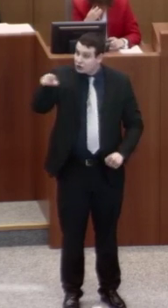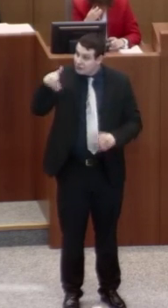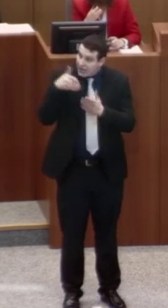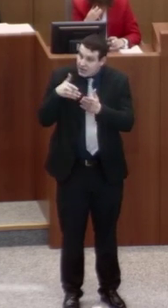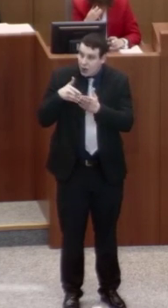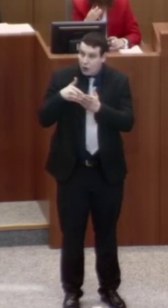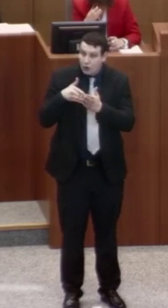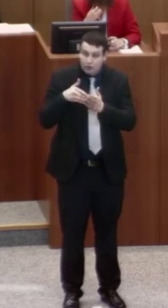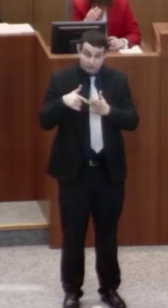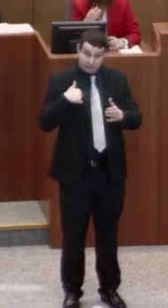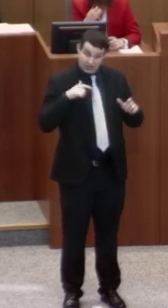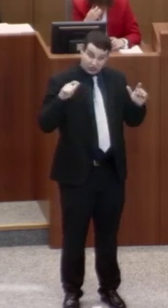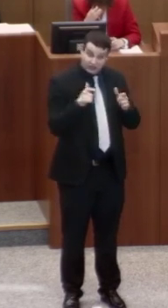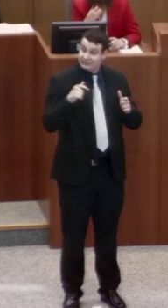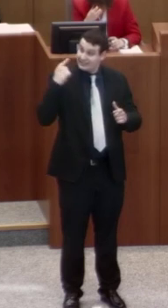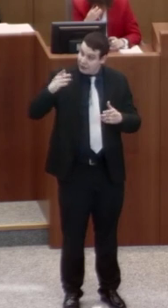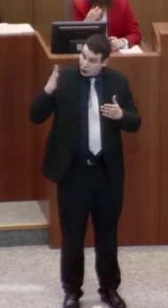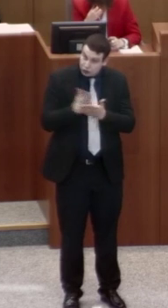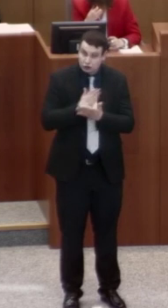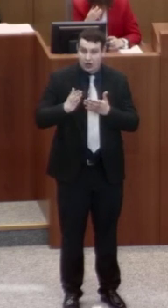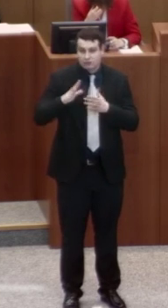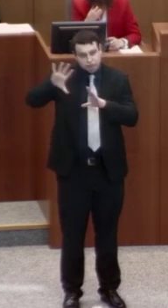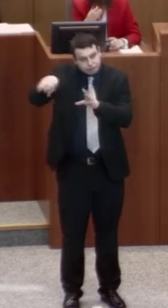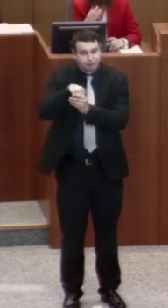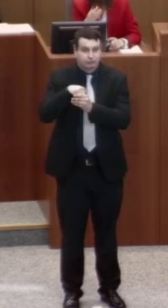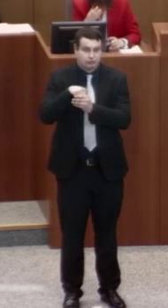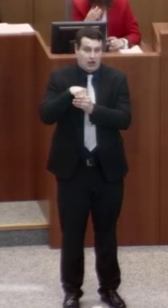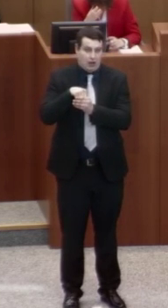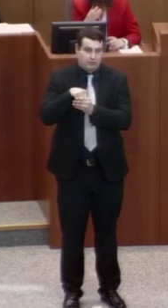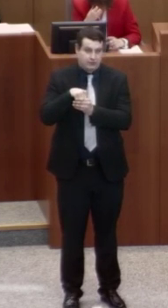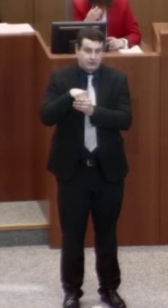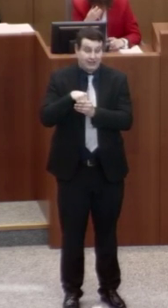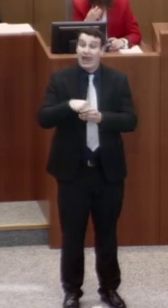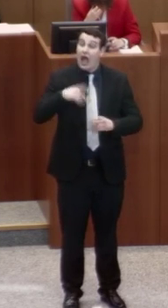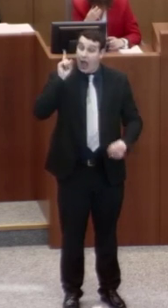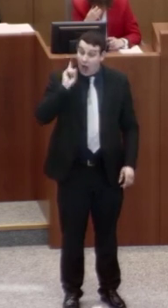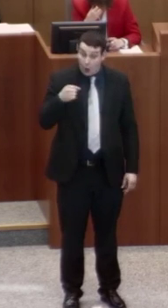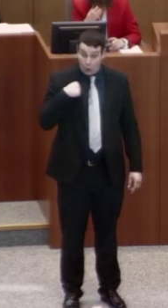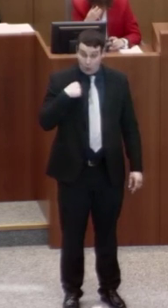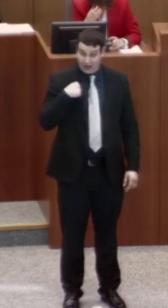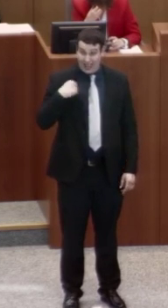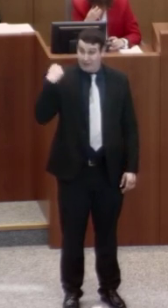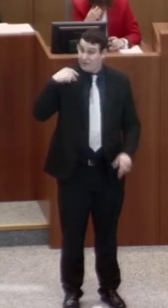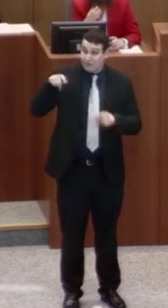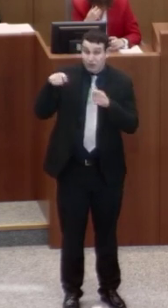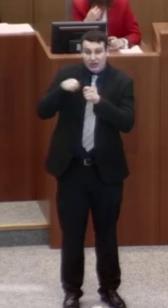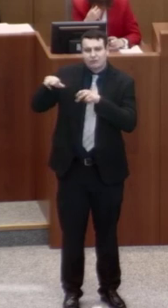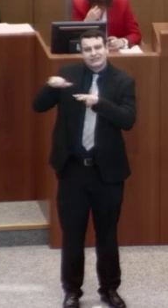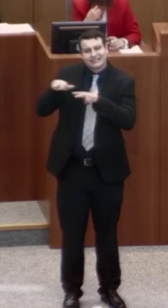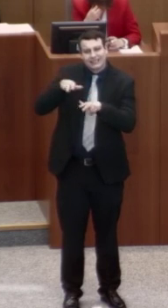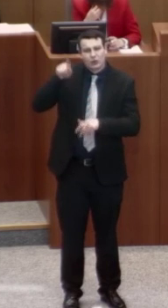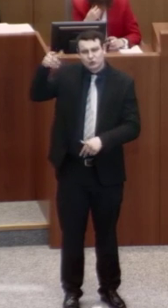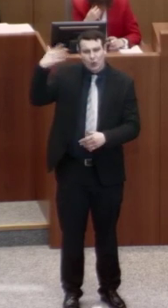zu mehr Teilhabe und Selbstbestimmung zu verhelfen. Damit setzen wir im Übrigen auch einen Kontrapunkt zu dem, was die Bundesregierung mit ihrem